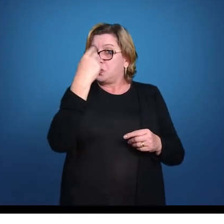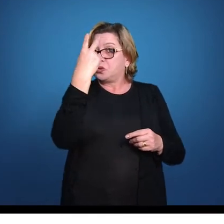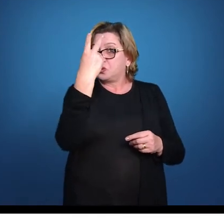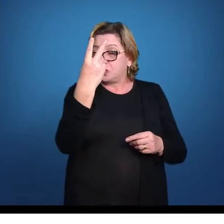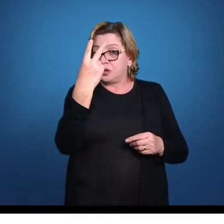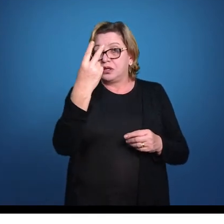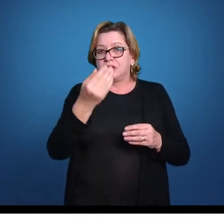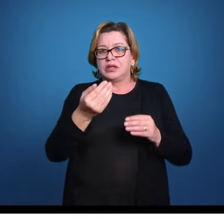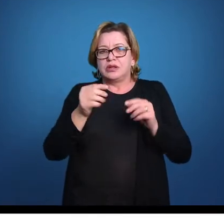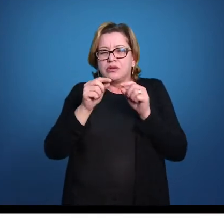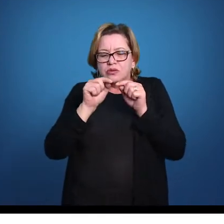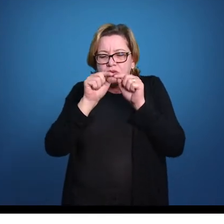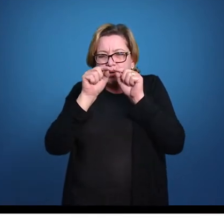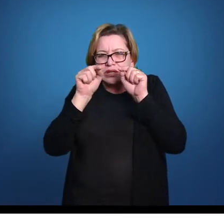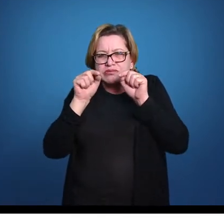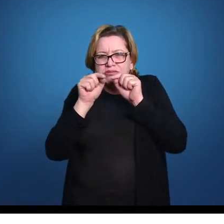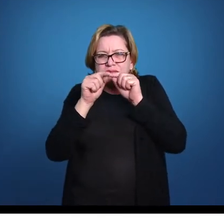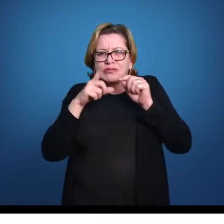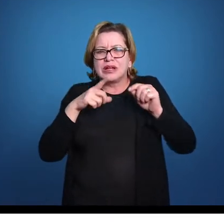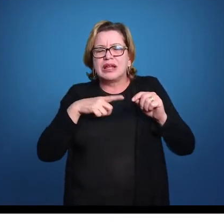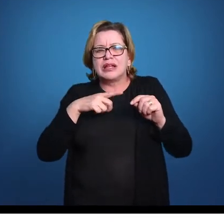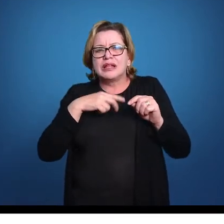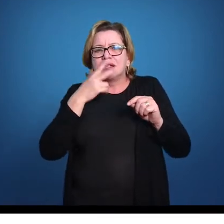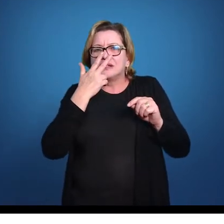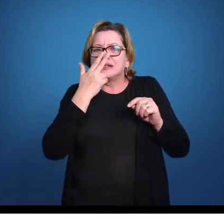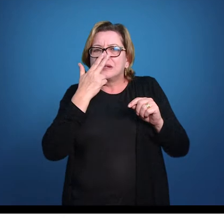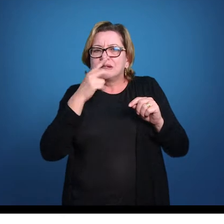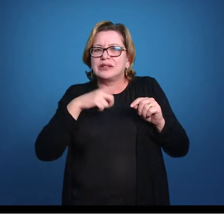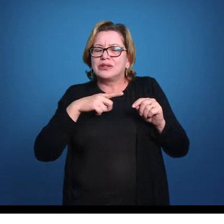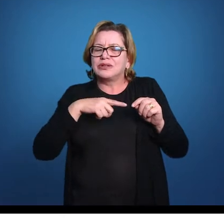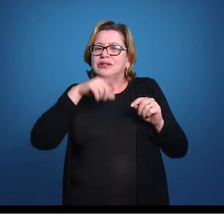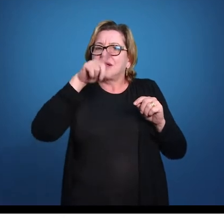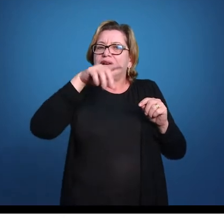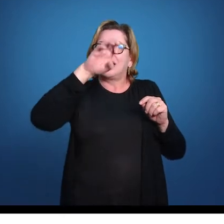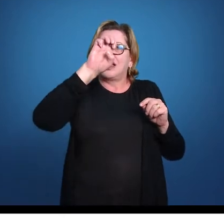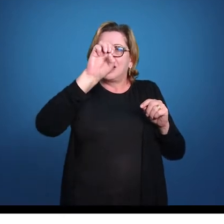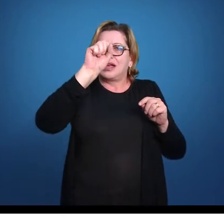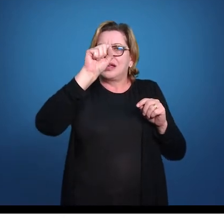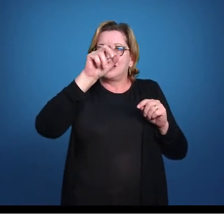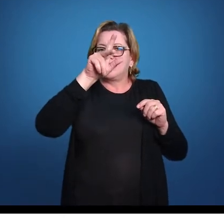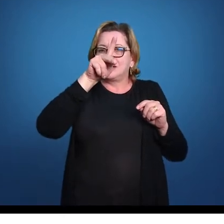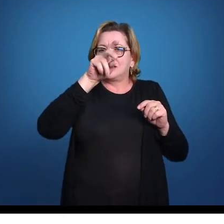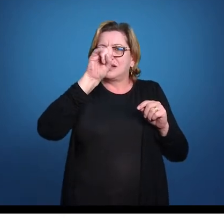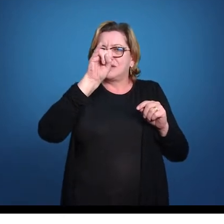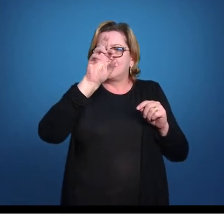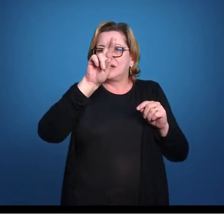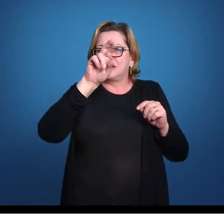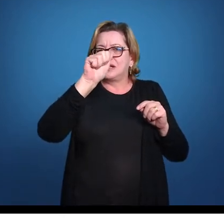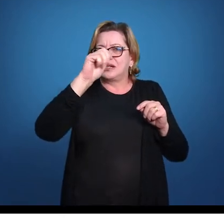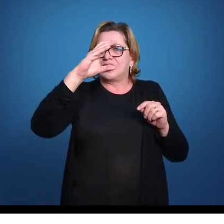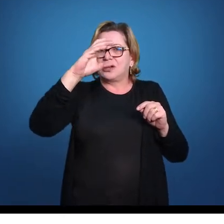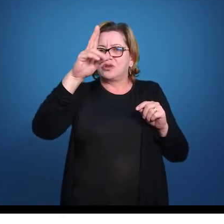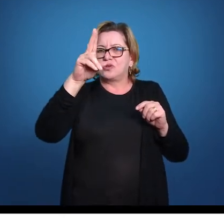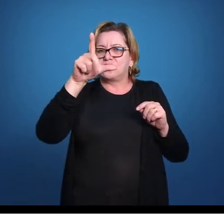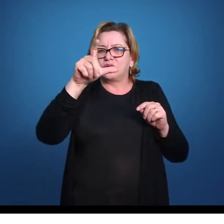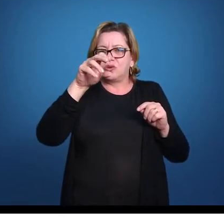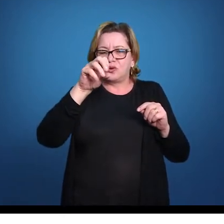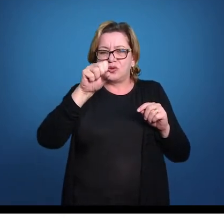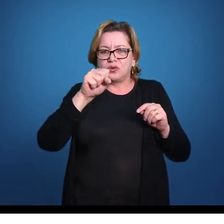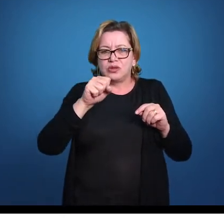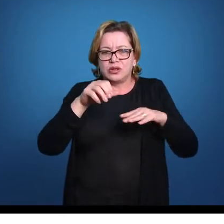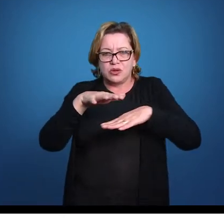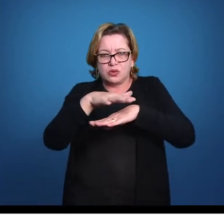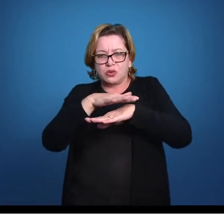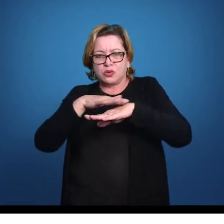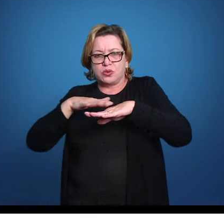olhos, aqui um pouquinho mais quadradinho, vão ter dois orifícios que são os espiráculos. Uma coisa bem interessante que aparece aqui é que as arraias são